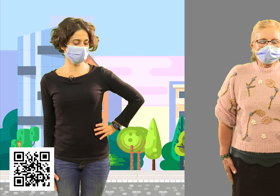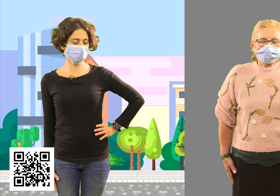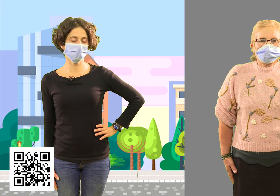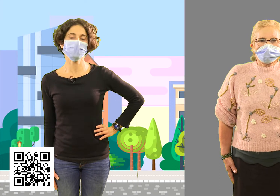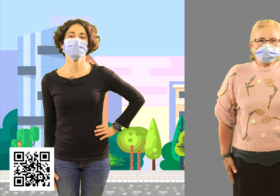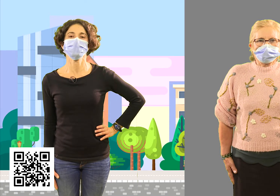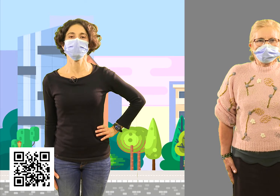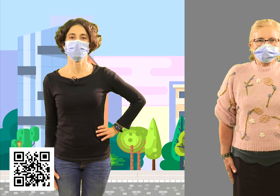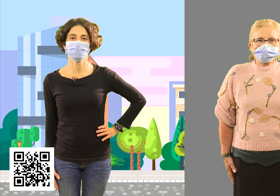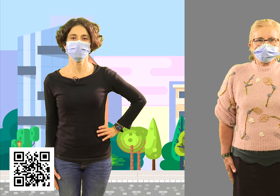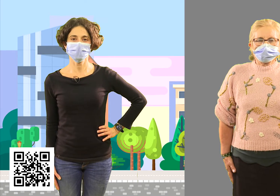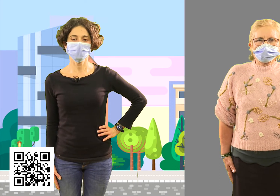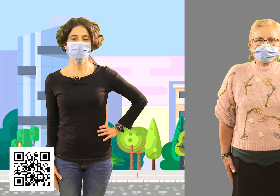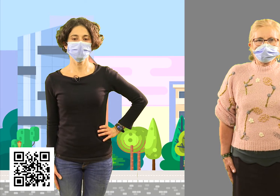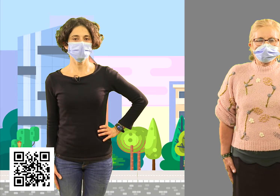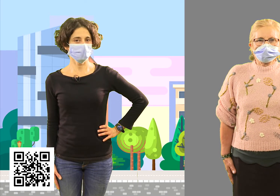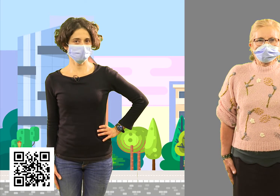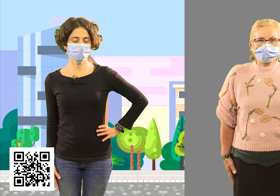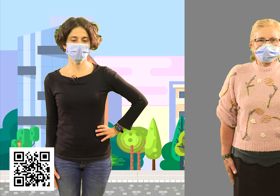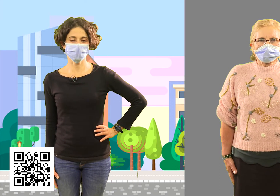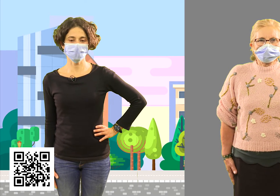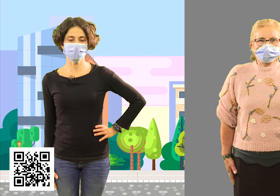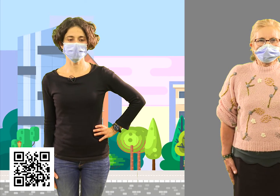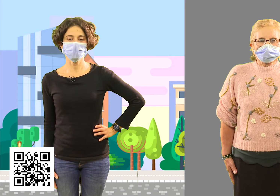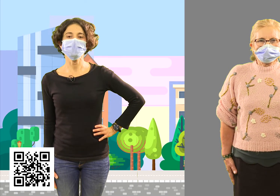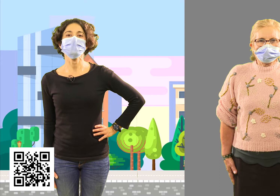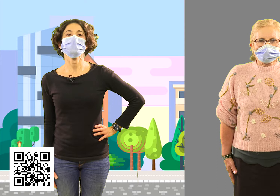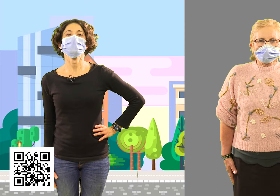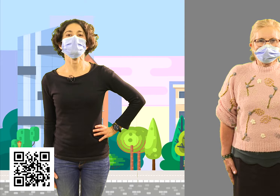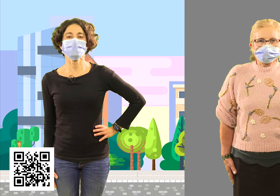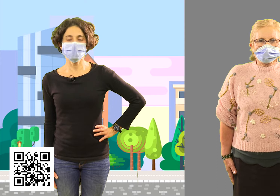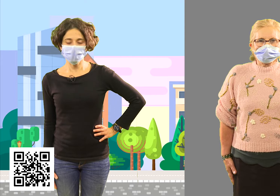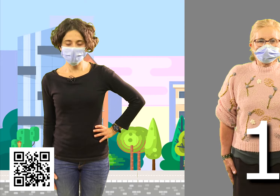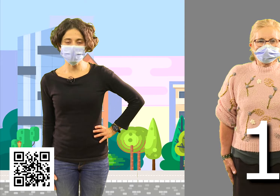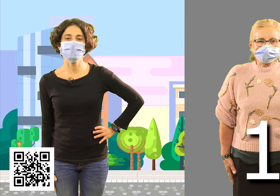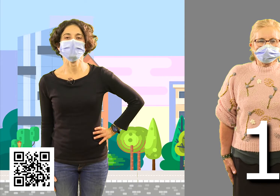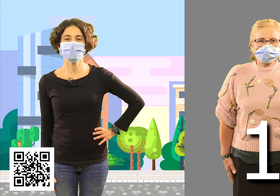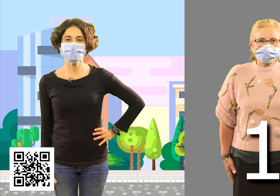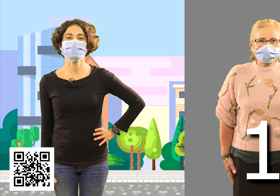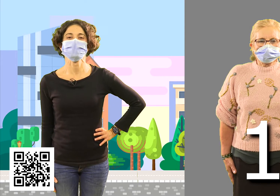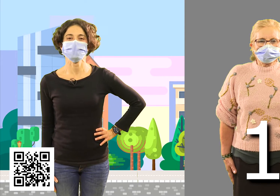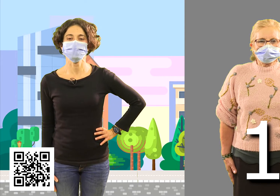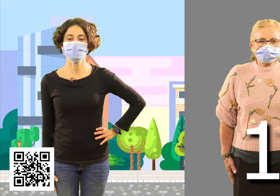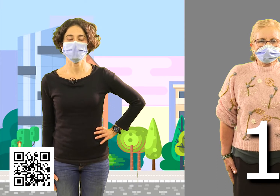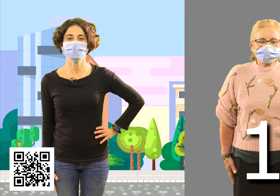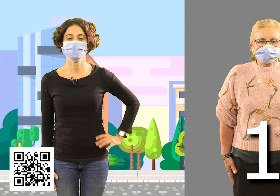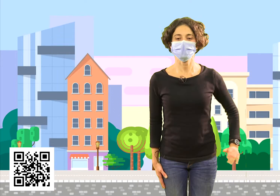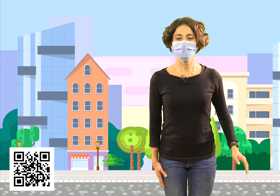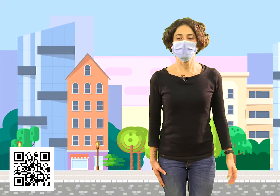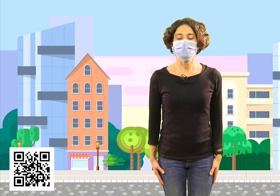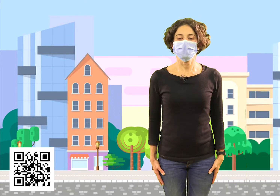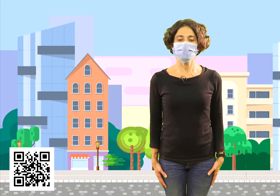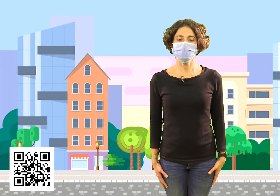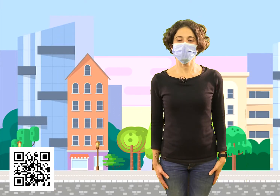brazo izquierdo en la cintura. Este también es facilito. El número 1, exactamente. Muy bien.